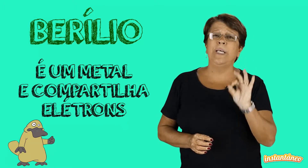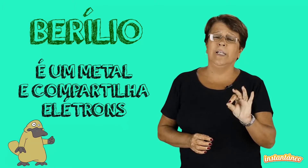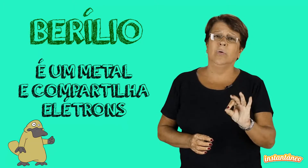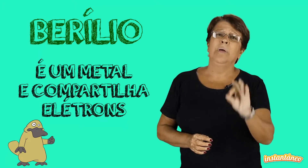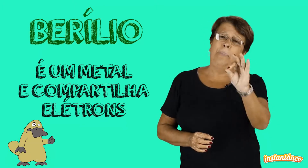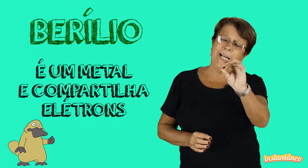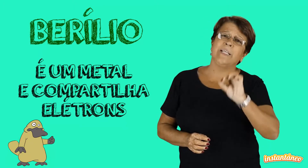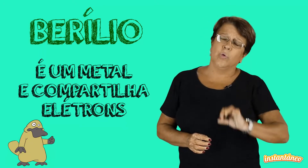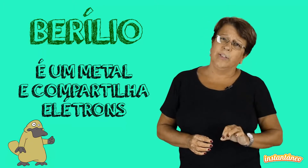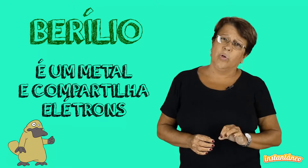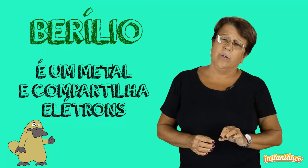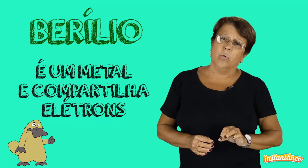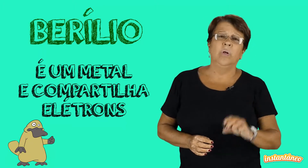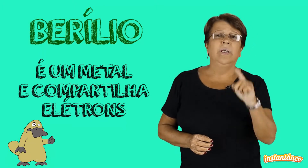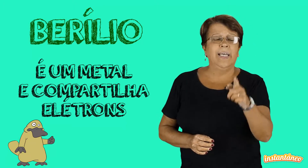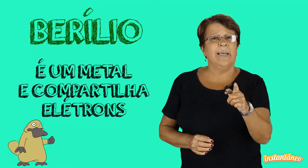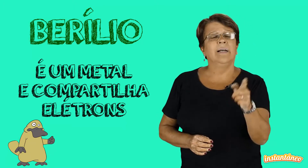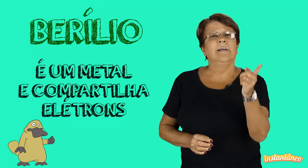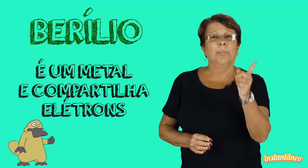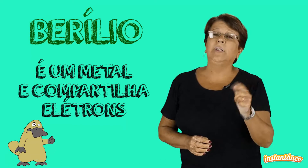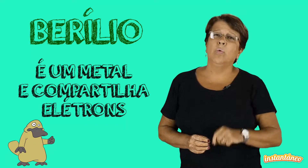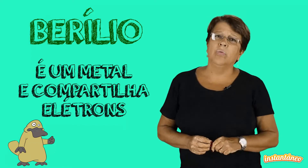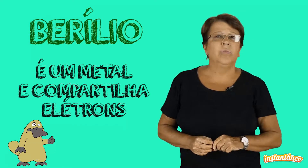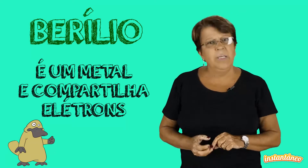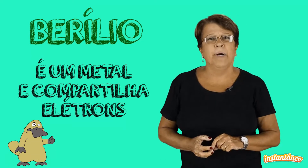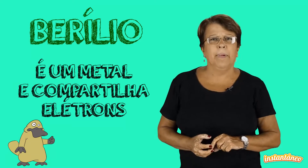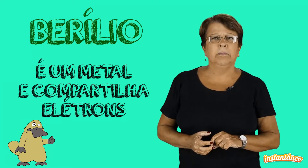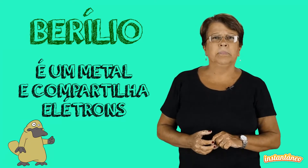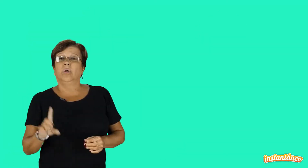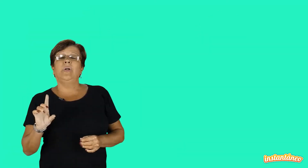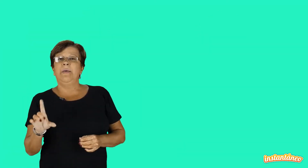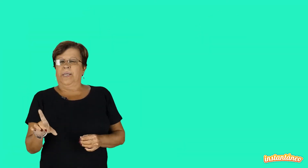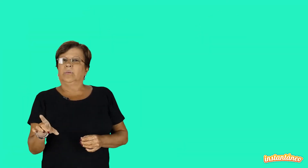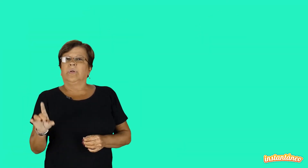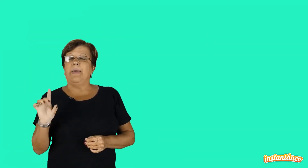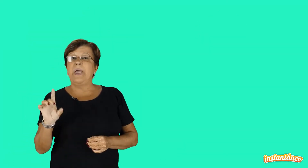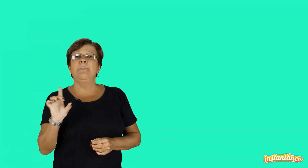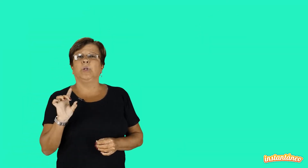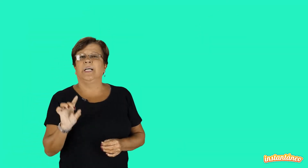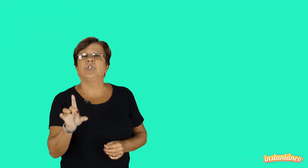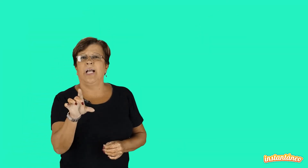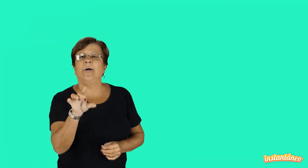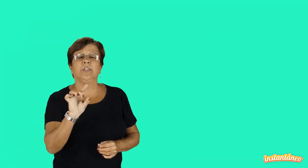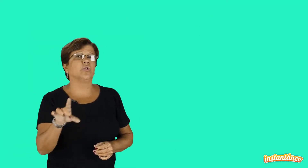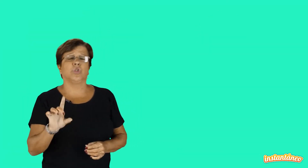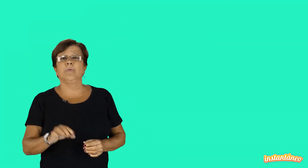berílio parece o ornitorrinco, que bota o ovo e manda. Outro elemento que é bem importante na hora de discutirmos